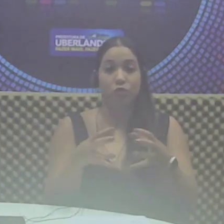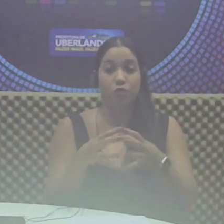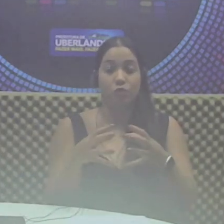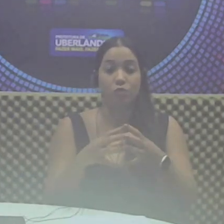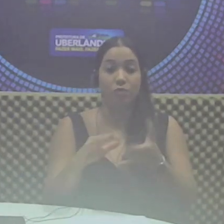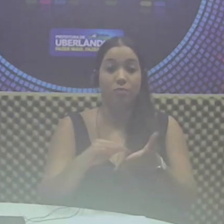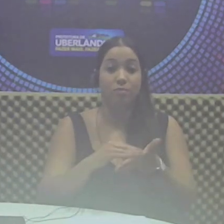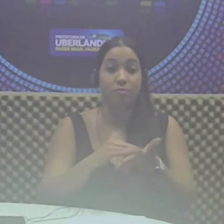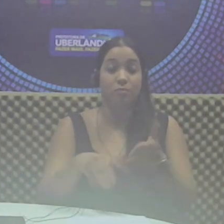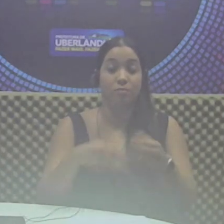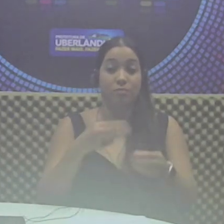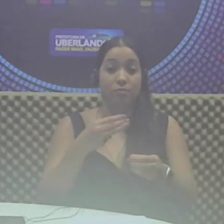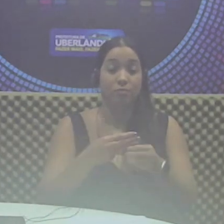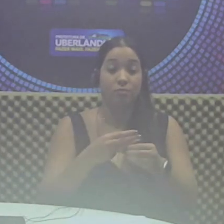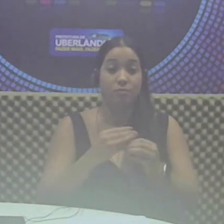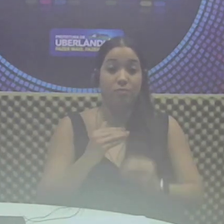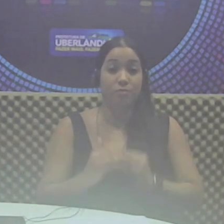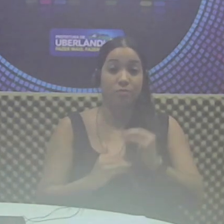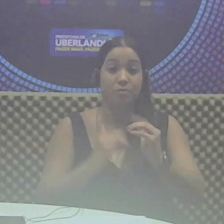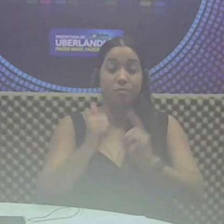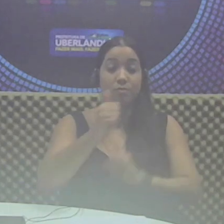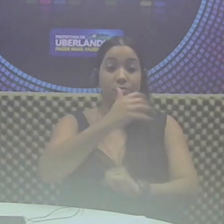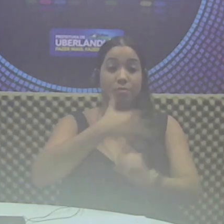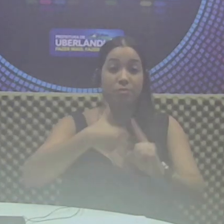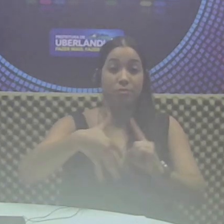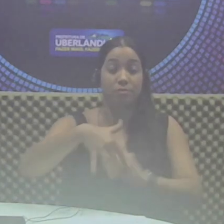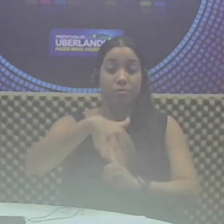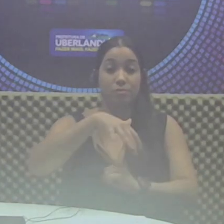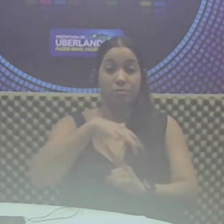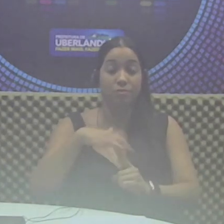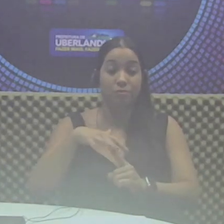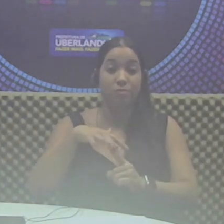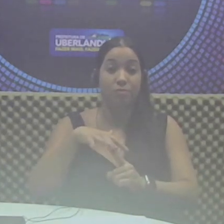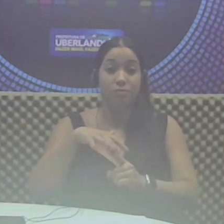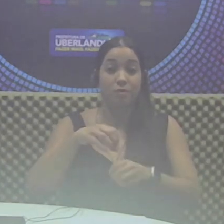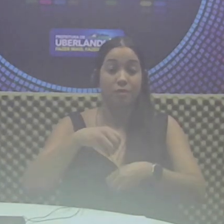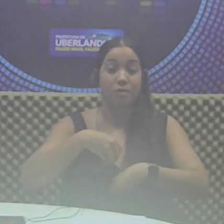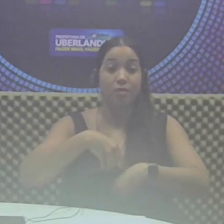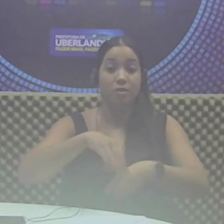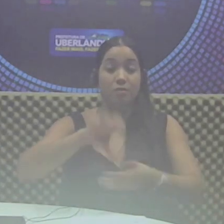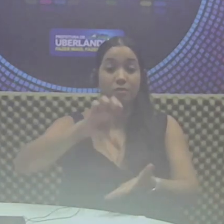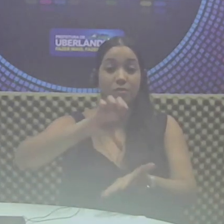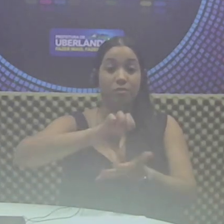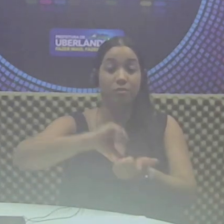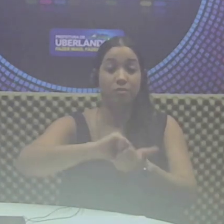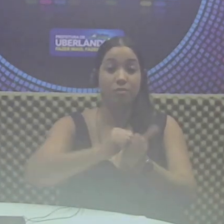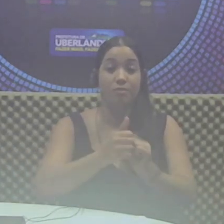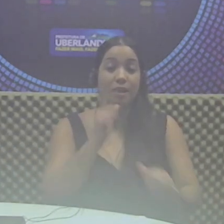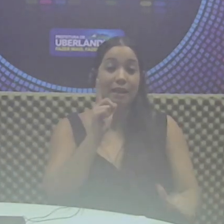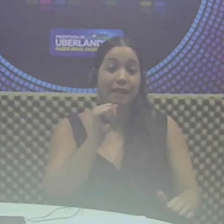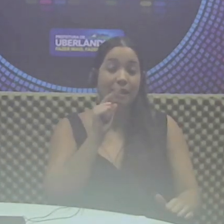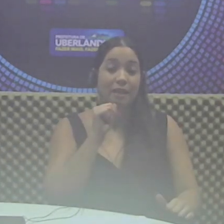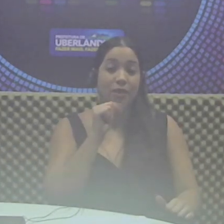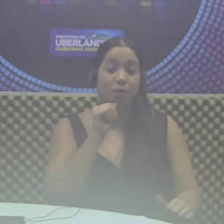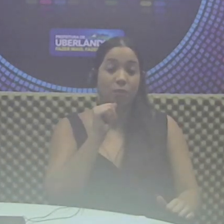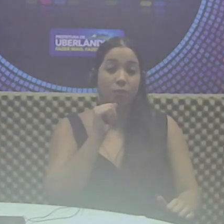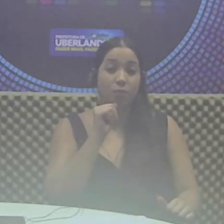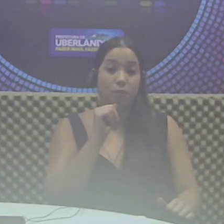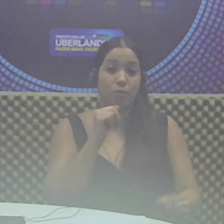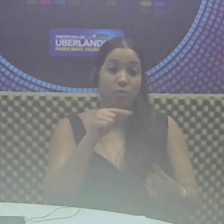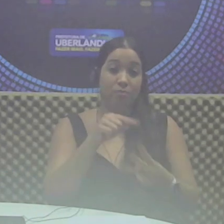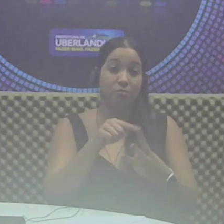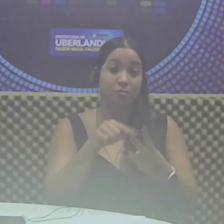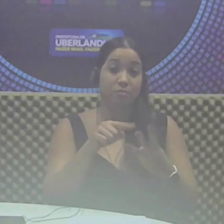da Secretaria Municipal de Desenvolvimento Social e levado à quadra do Núcleo Esportivo Lagoinha, um dos três